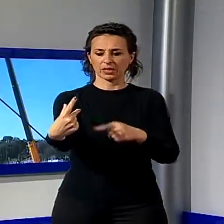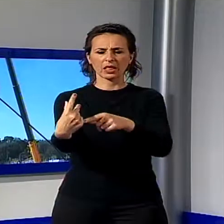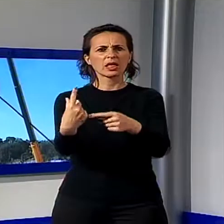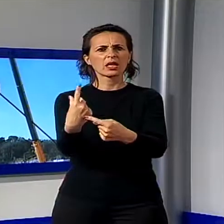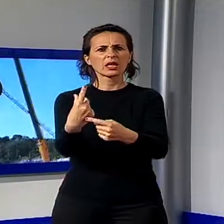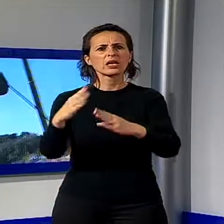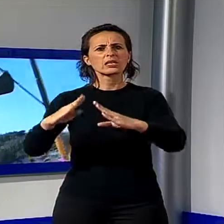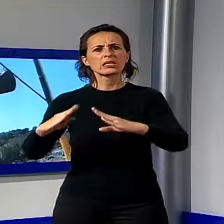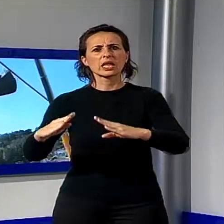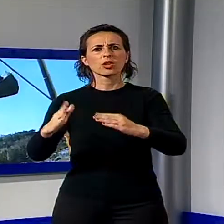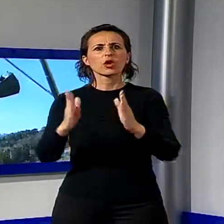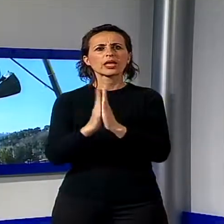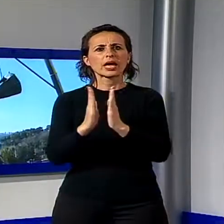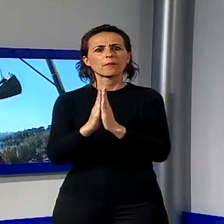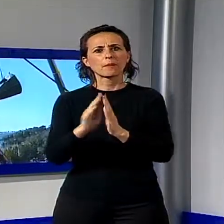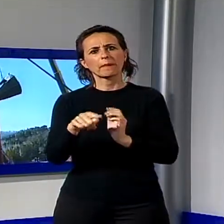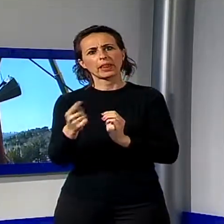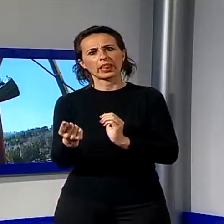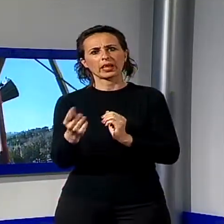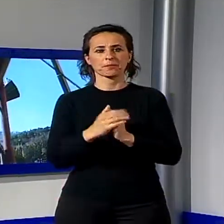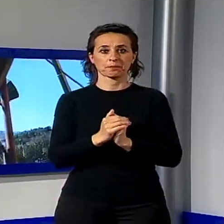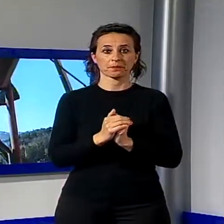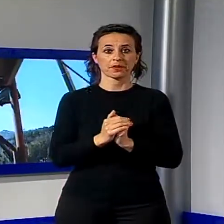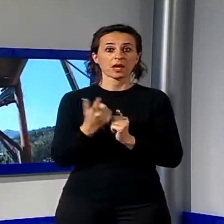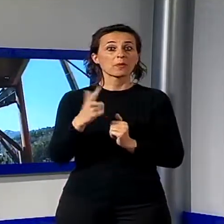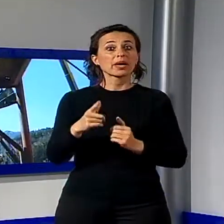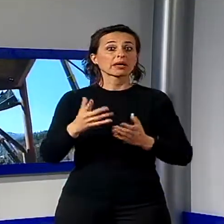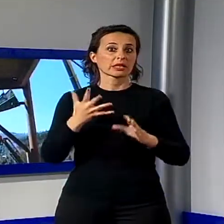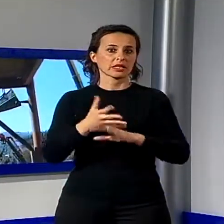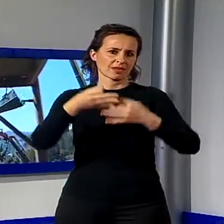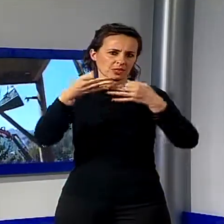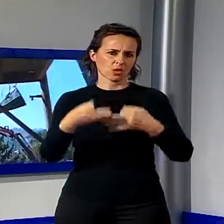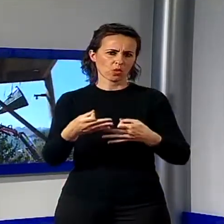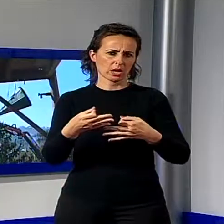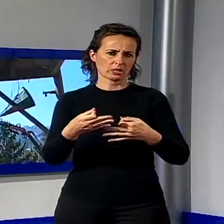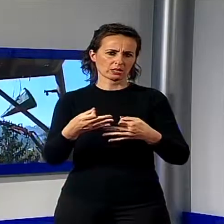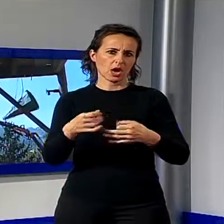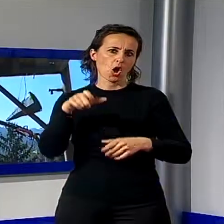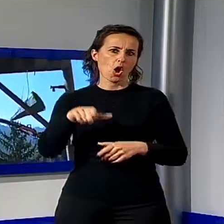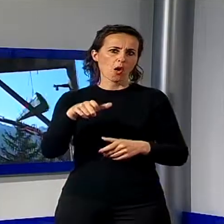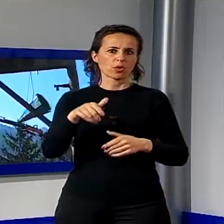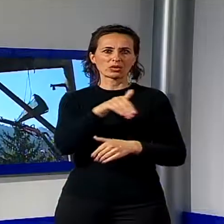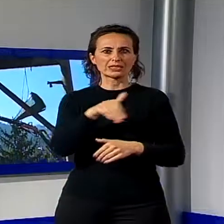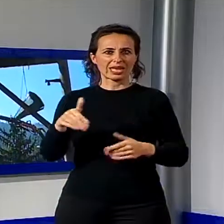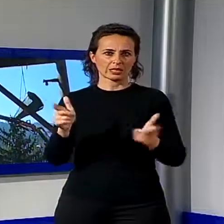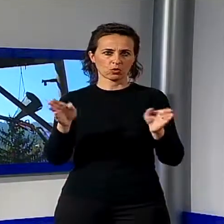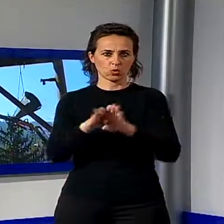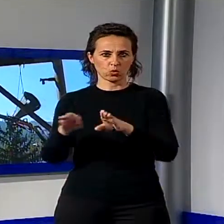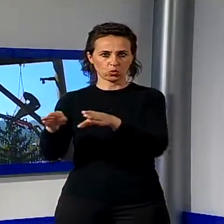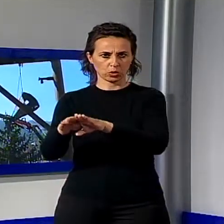permettere di effettuare l'intervento in sicurezza il comune di Camaiore aveva disposto la chiusura di alcune strade. Tutto è filato via